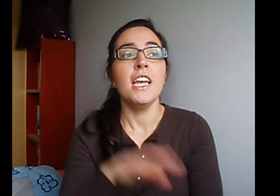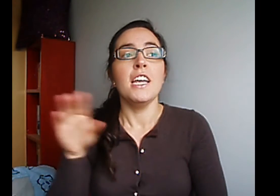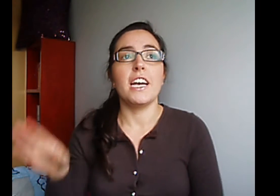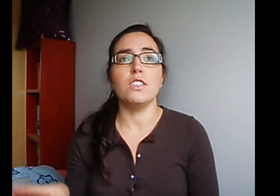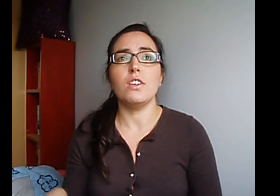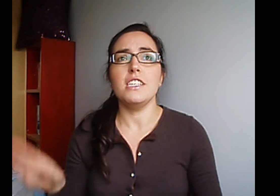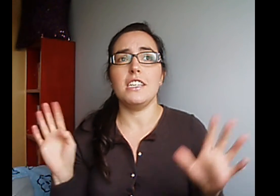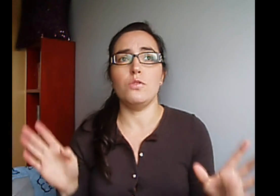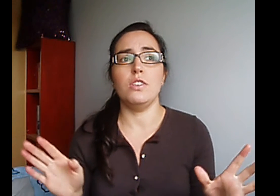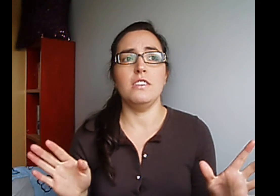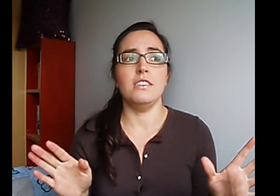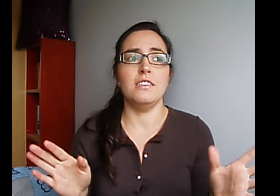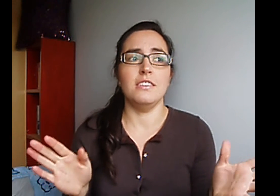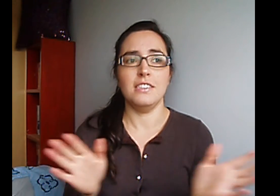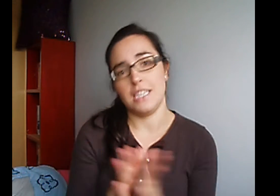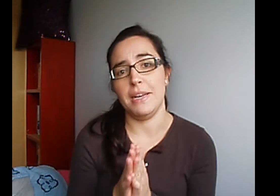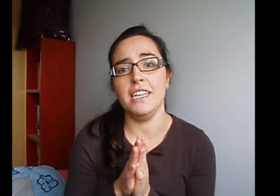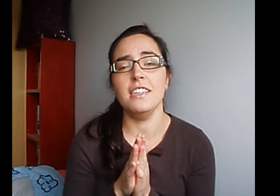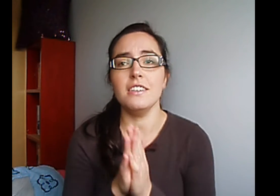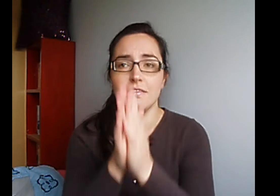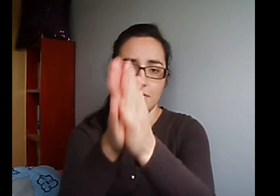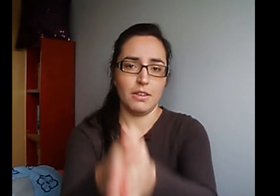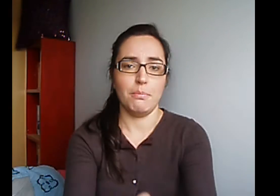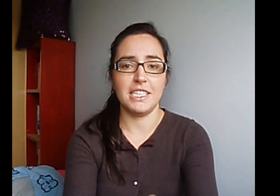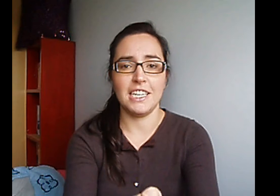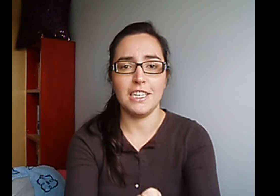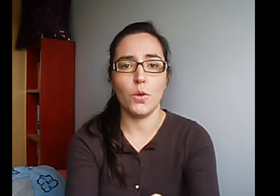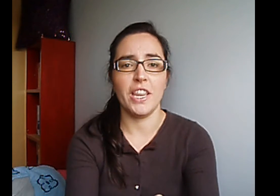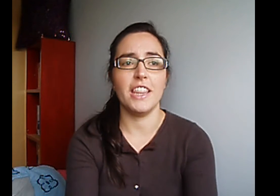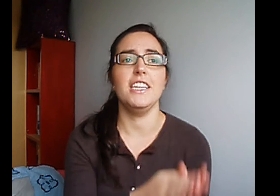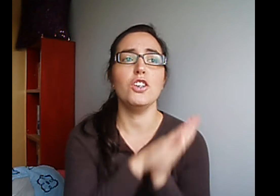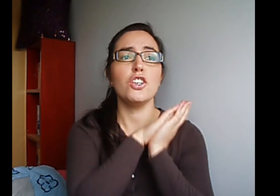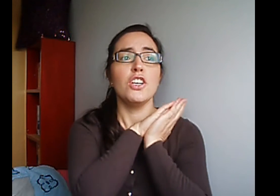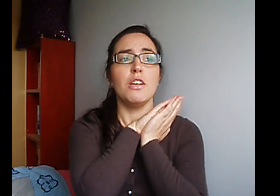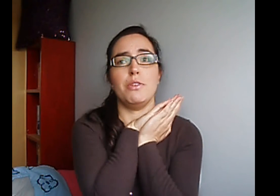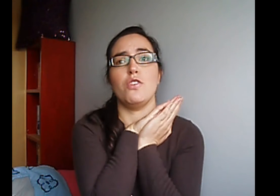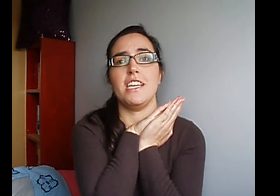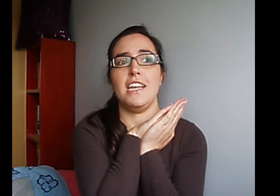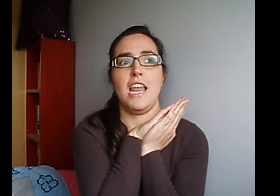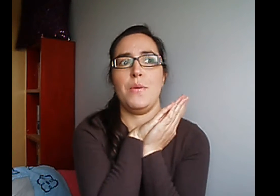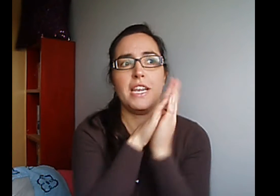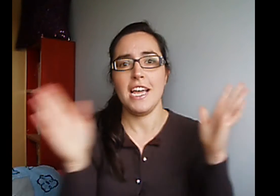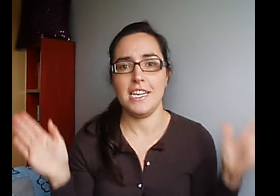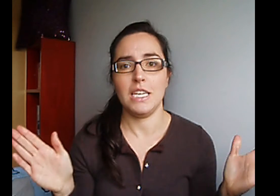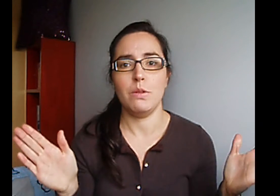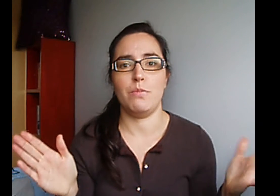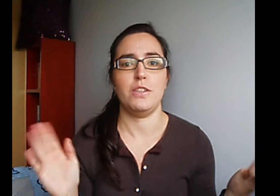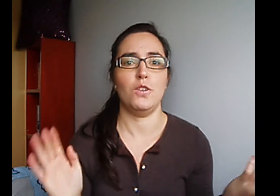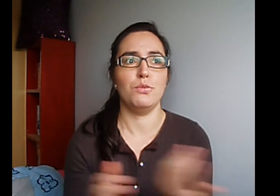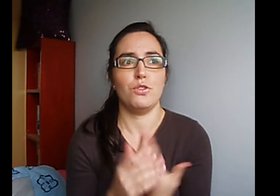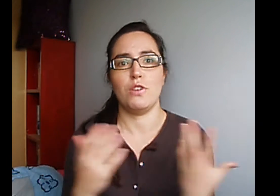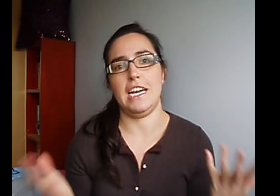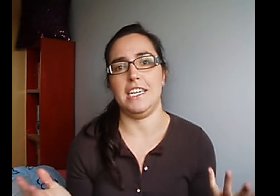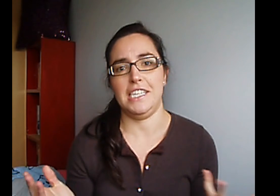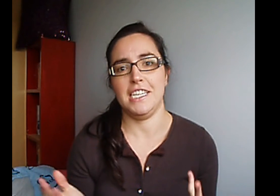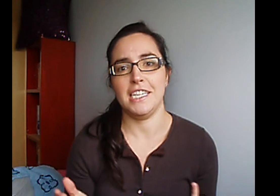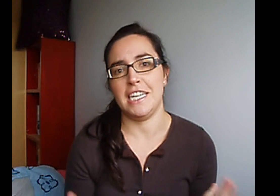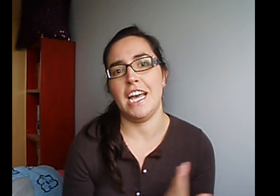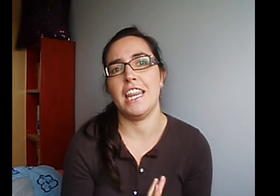Jesús Rich es un chalín Bastante jovencito Pero que la verdad es que me impresionó mucho con las reseñas que hace